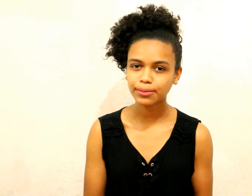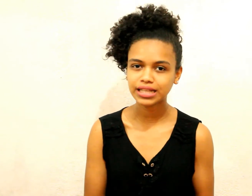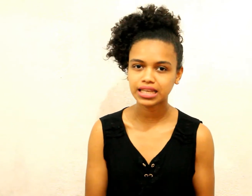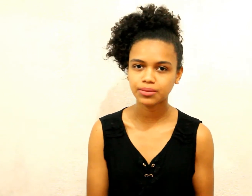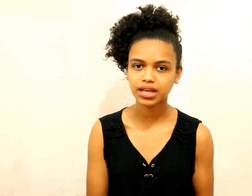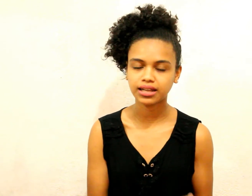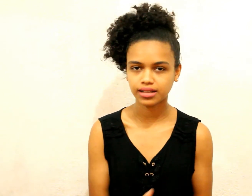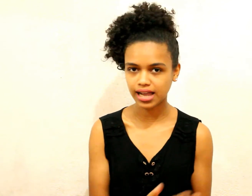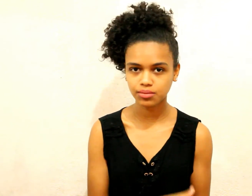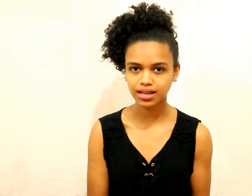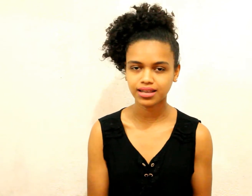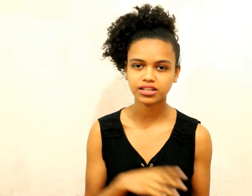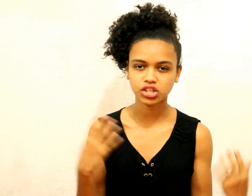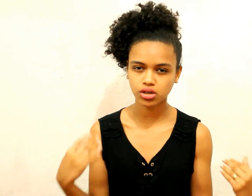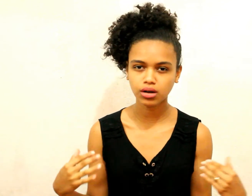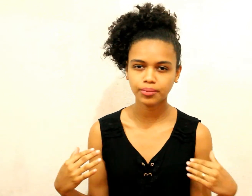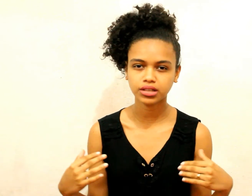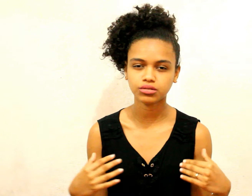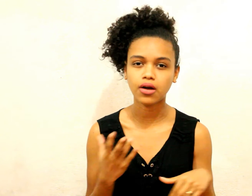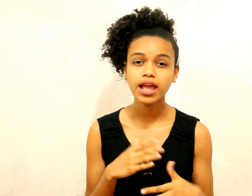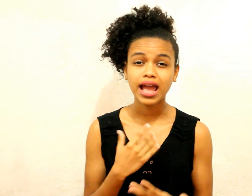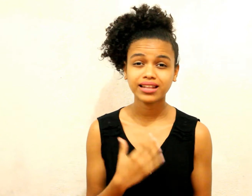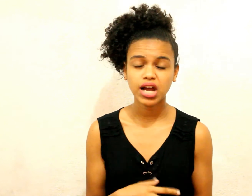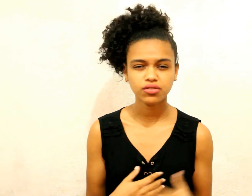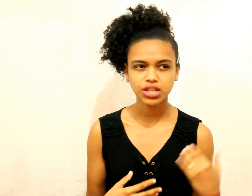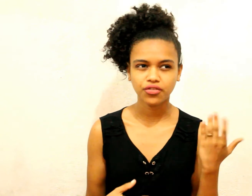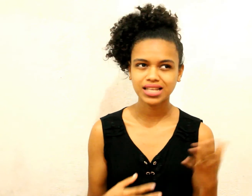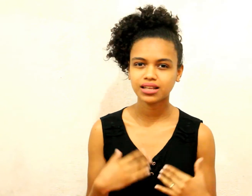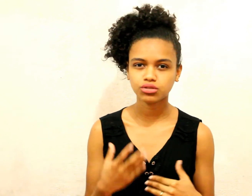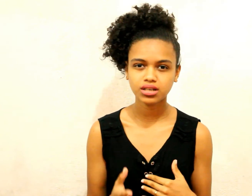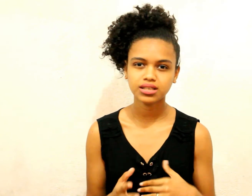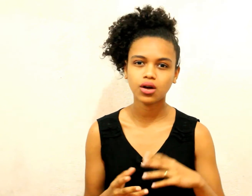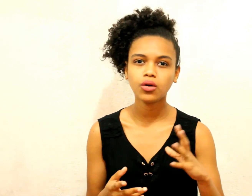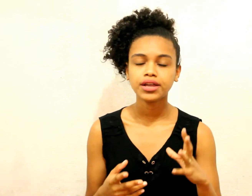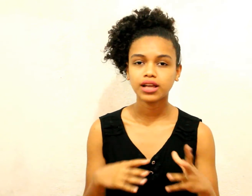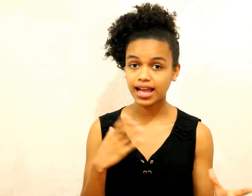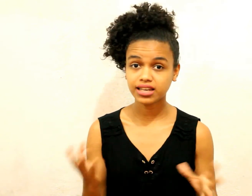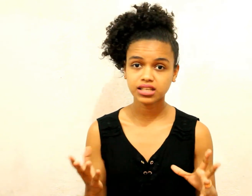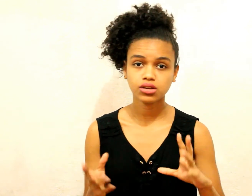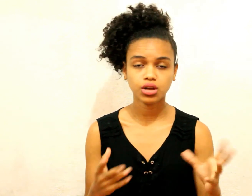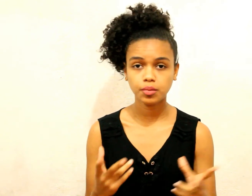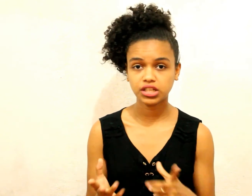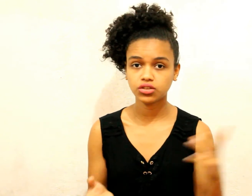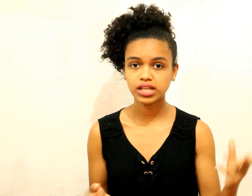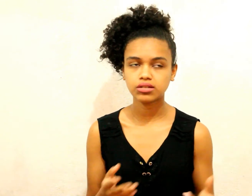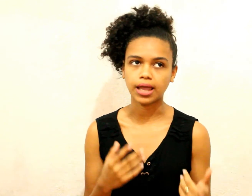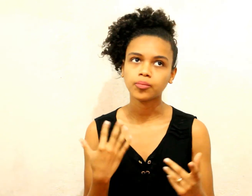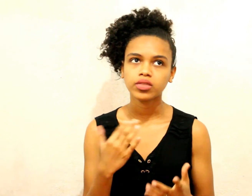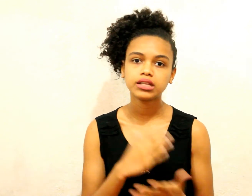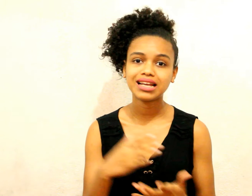a parte química A química dele Deixa só o cabelo natural É ideal que você faça a nutrição Aí pra você não, normalmente a gente faz o quê? De 3